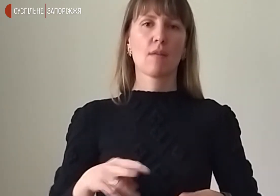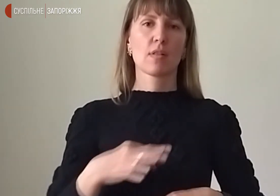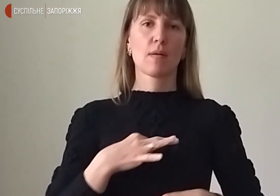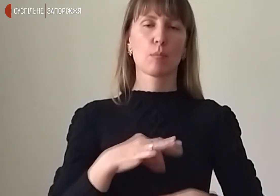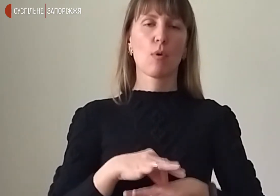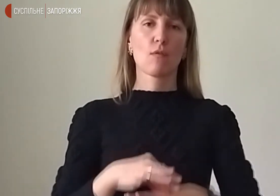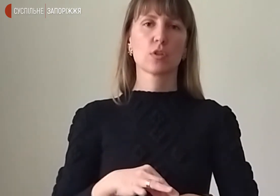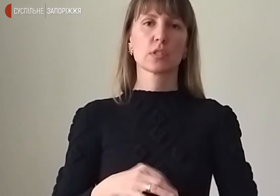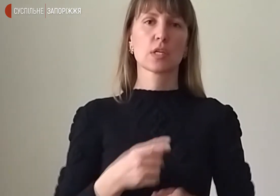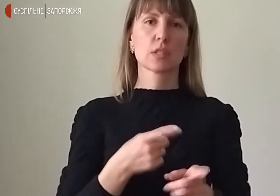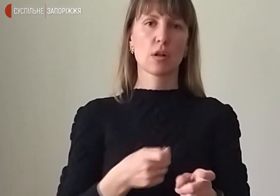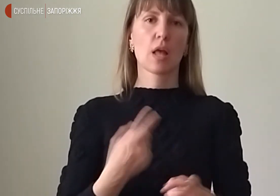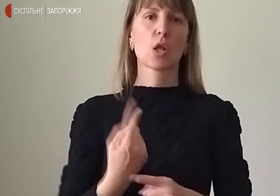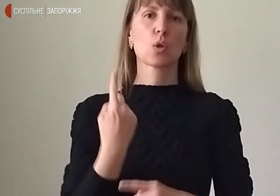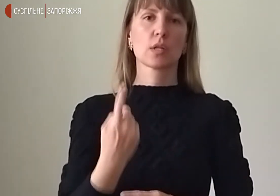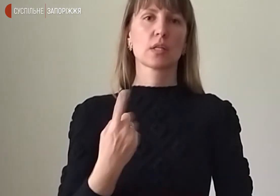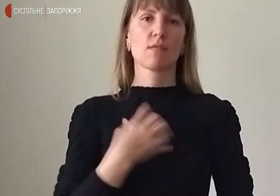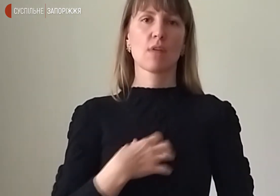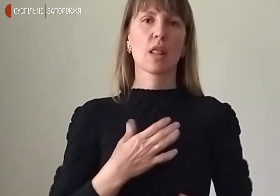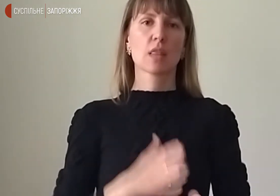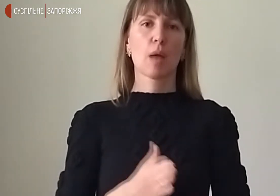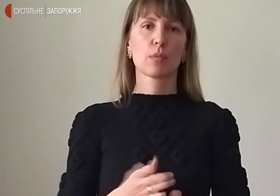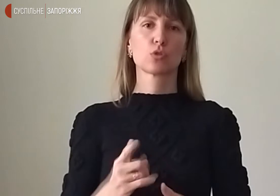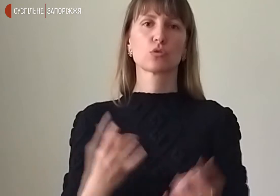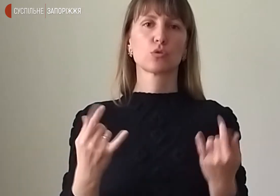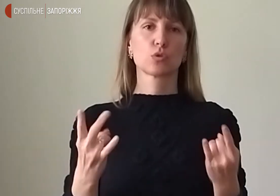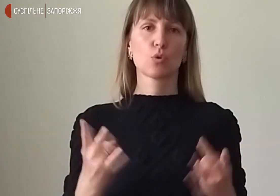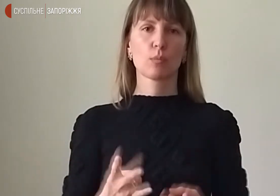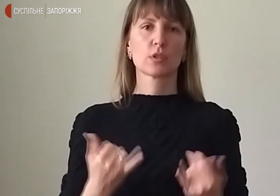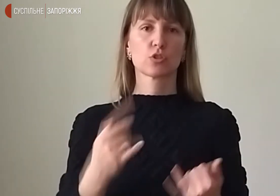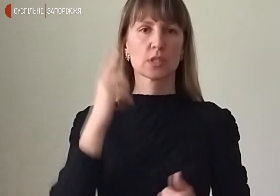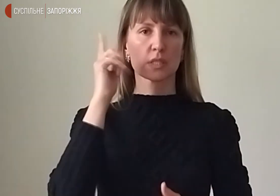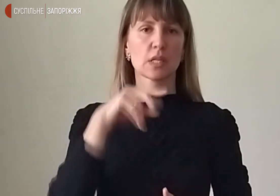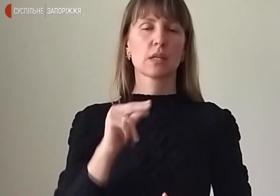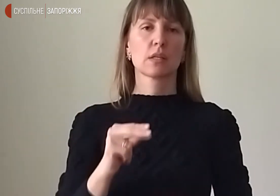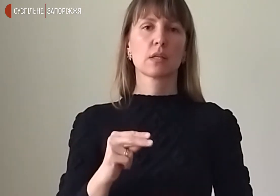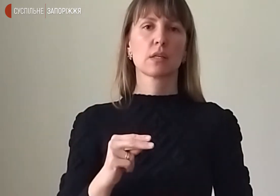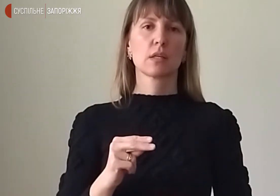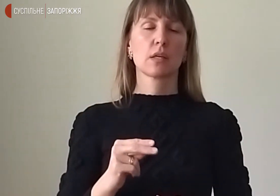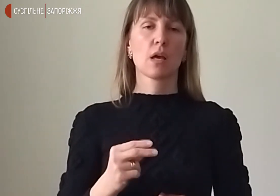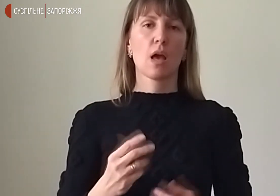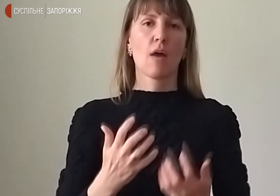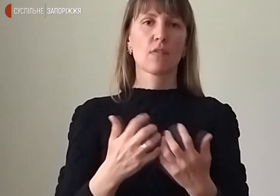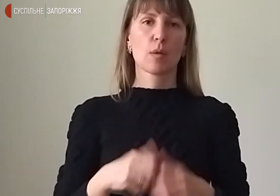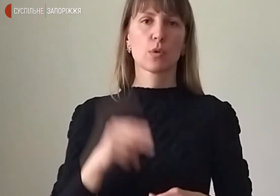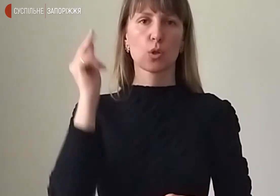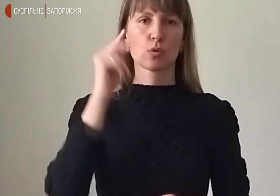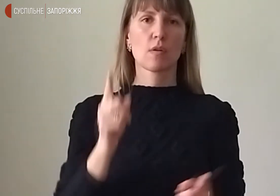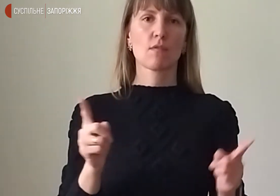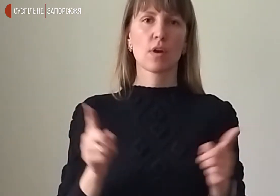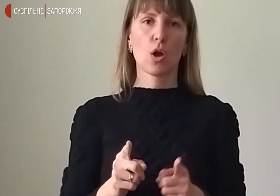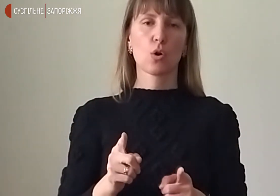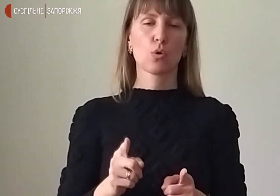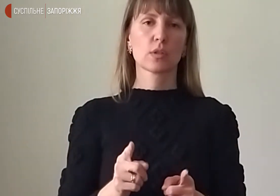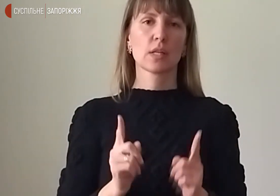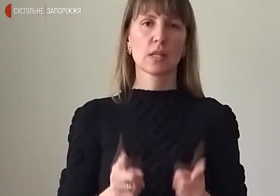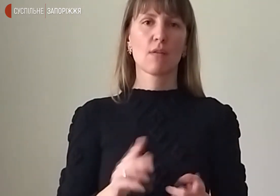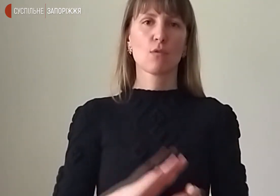зброєю. Це один із трьох основних напрямків, що необхідно опанувати і довести до автоматизму у стислий термін в умовах війни, пояснює